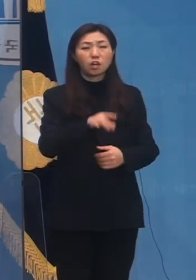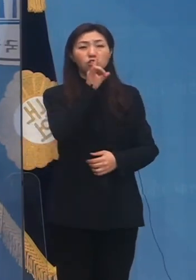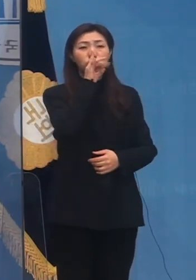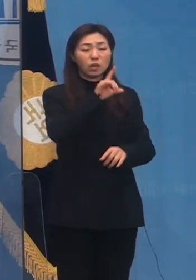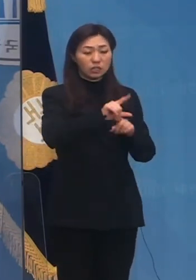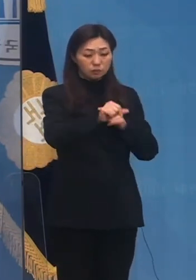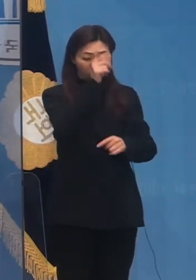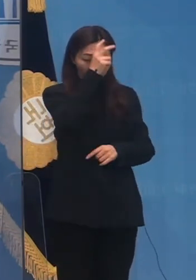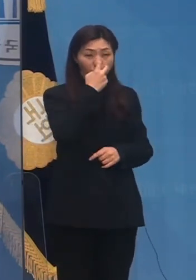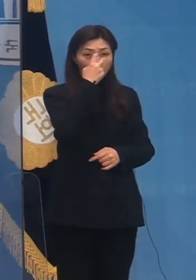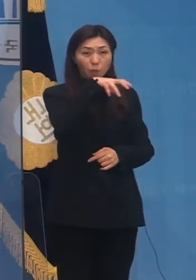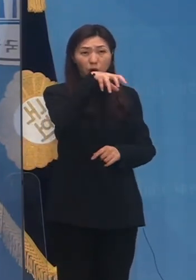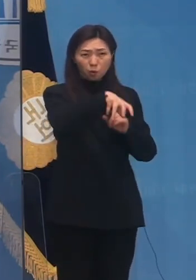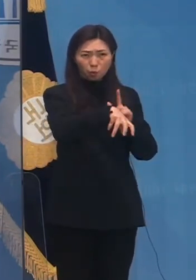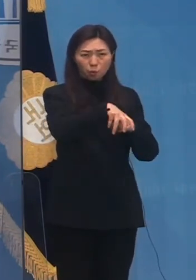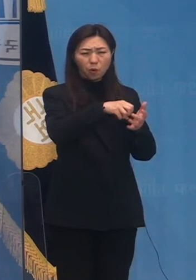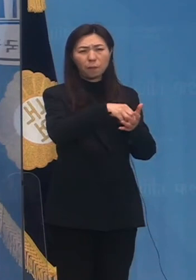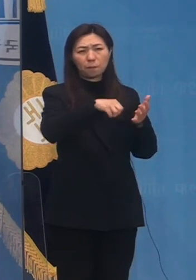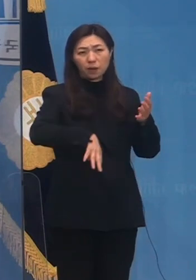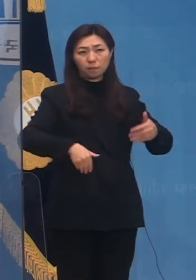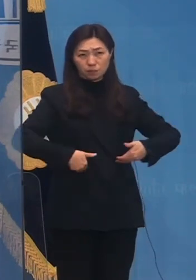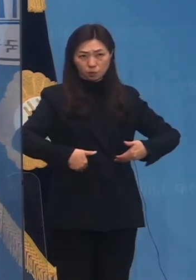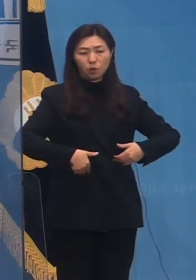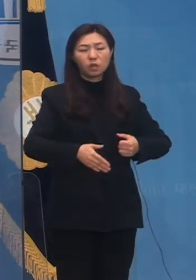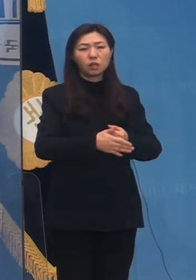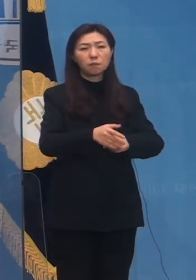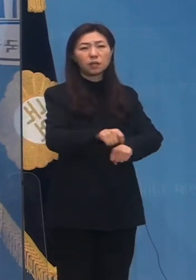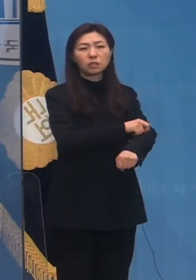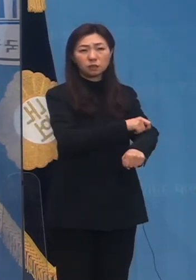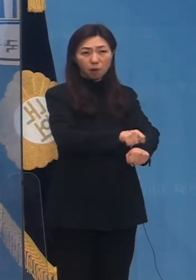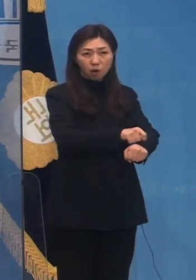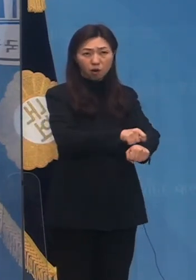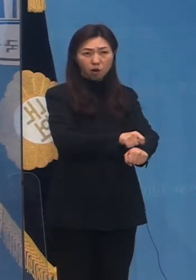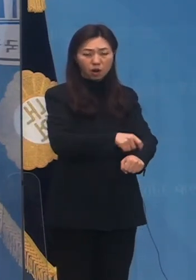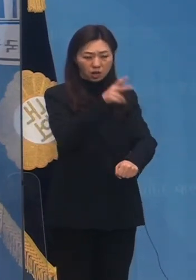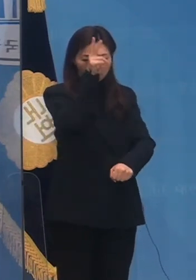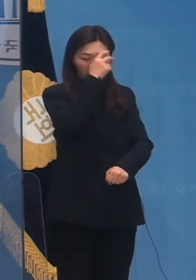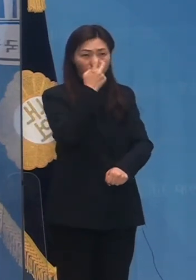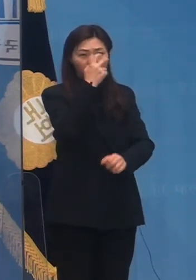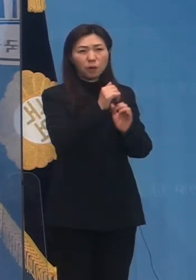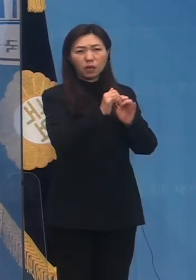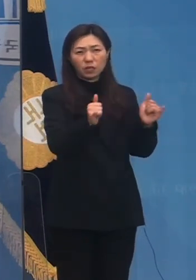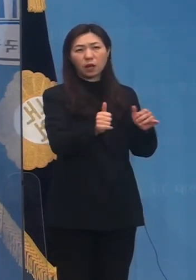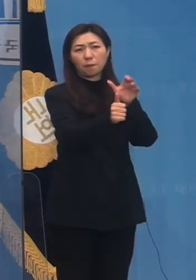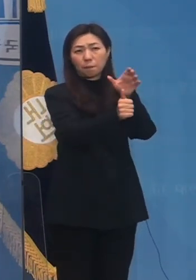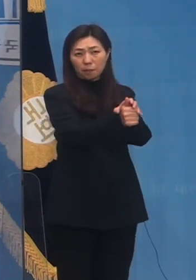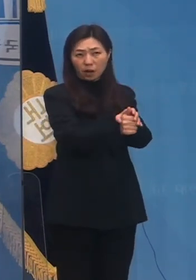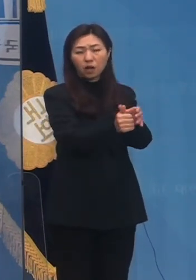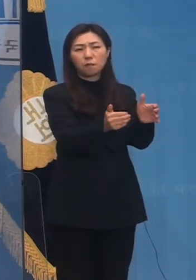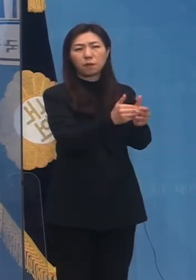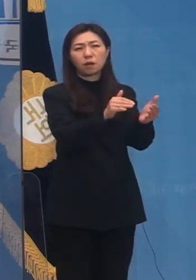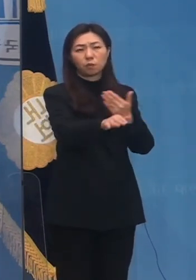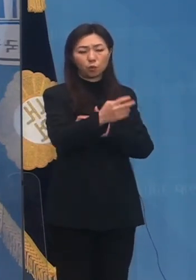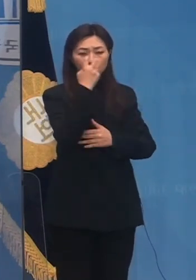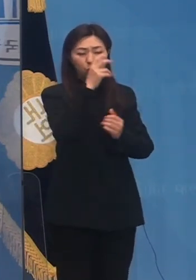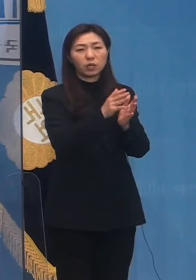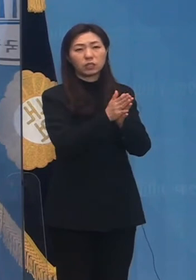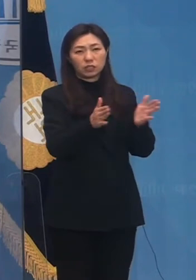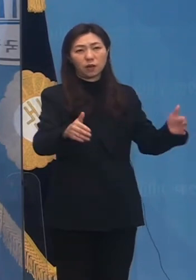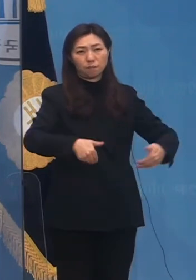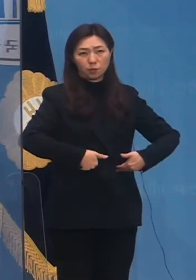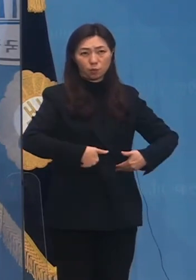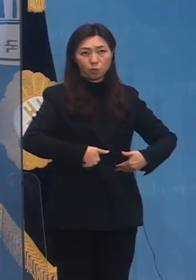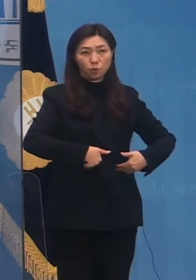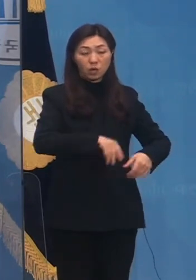수사의 독립성을 철저하게 보장하기 위해 책임검사를 운명해서 처리해야 합니다. 이재명 후보가 당당하다면 이미